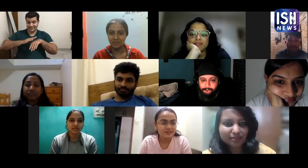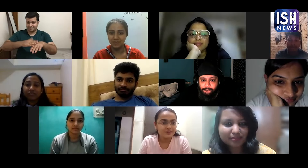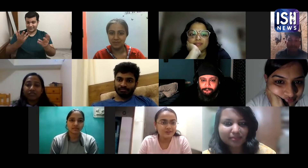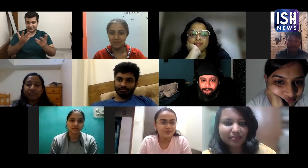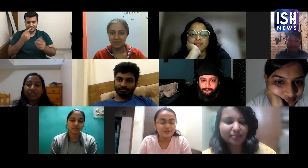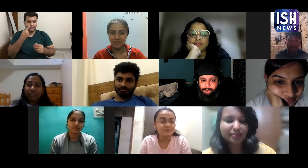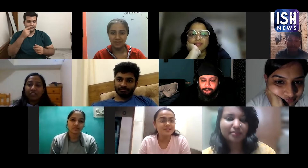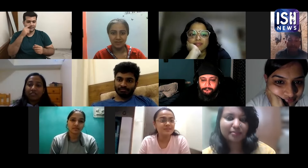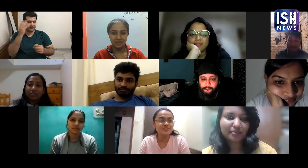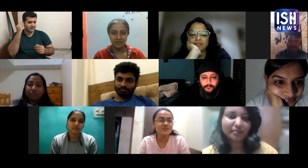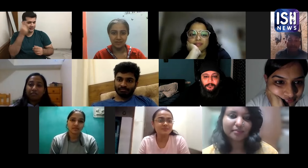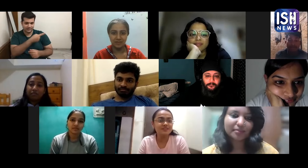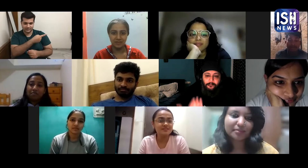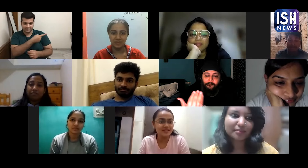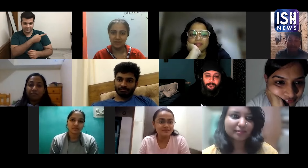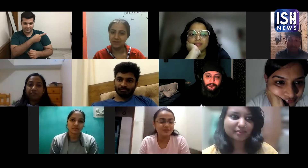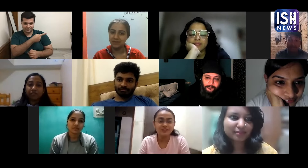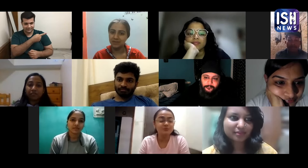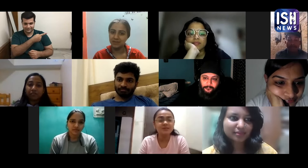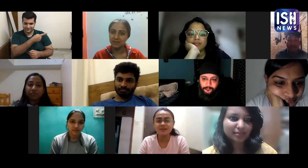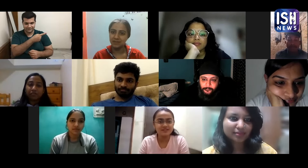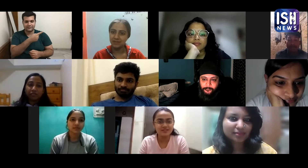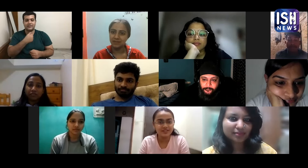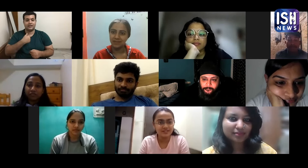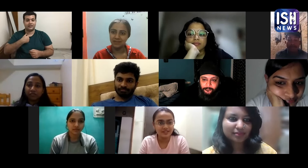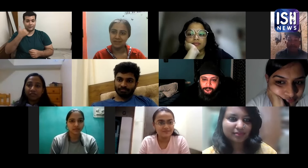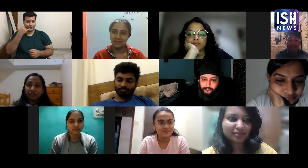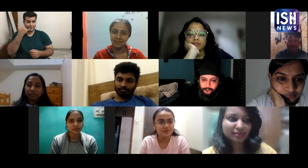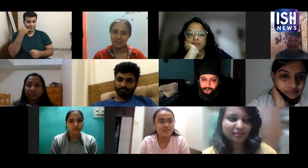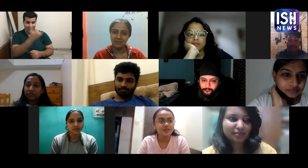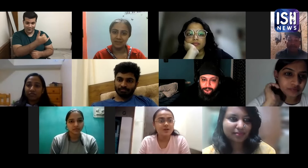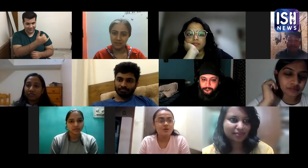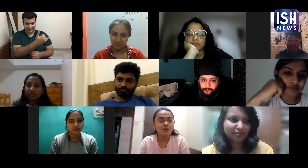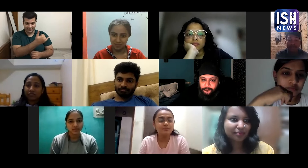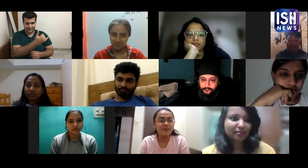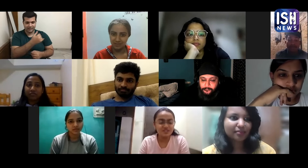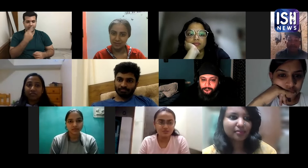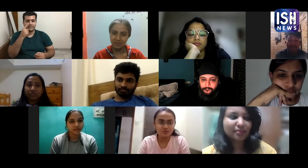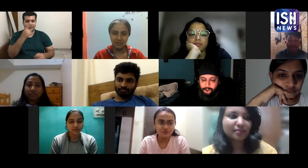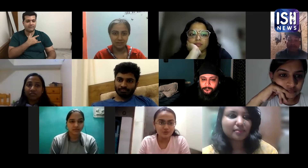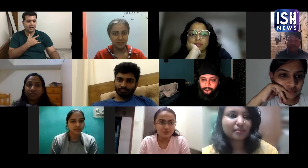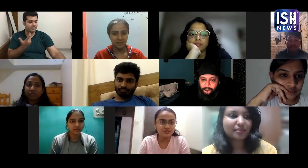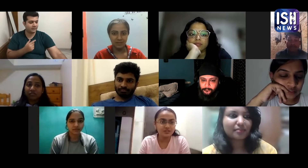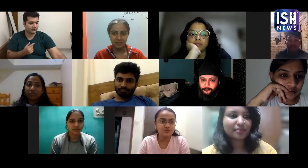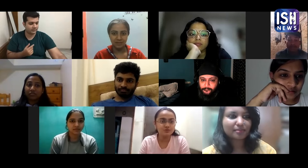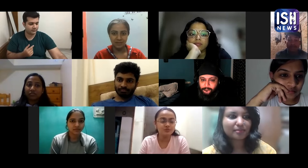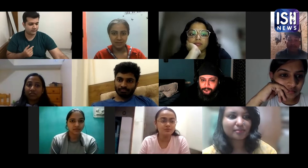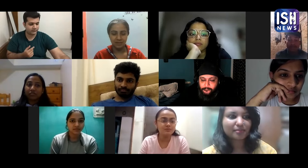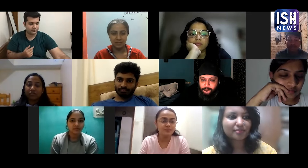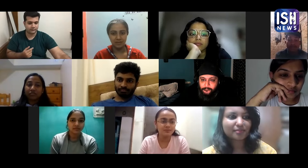Okay, मेरा जो experience है मैं बता तुम मेरे parents hearing है Okay, और मैं जब उनको phone करता हूँ तो मुझे पपा